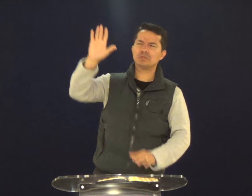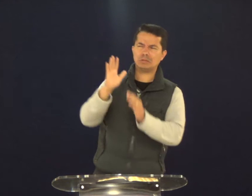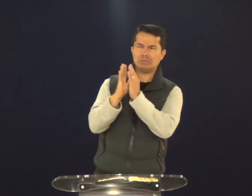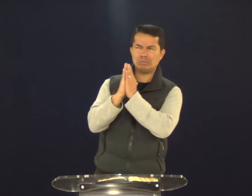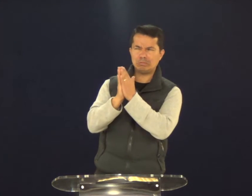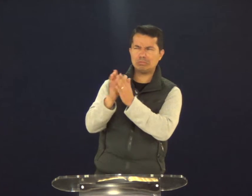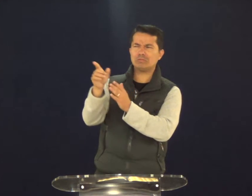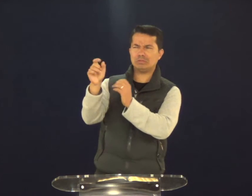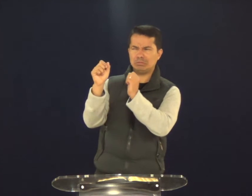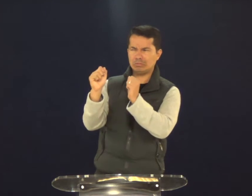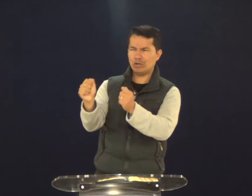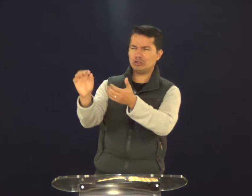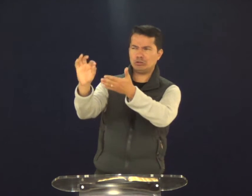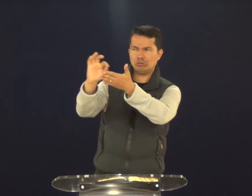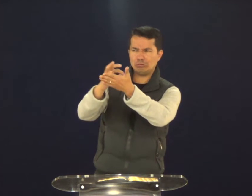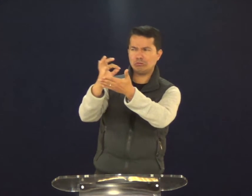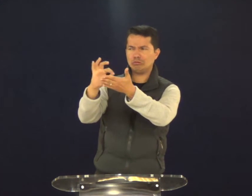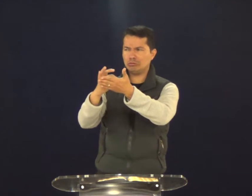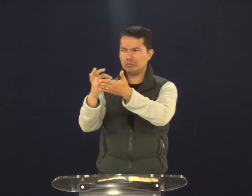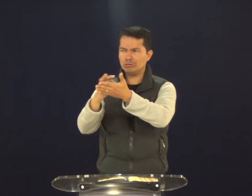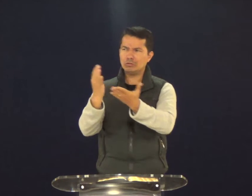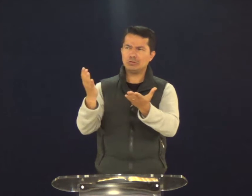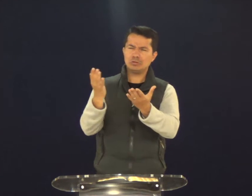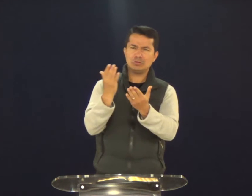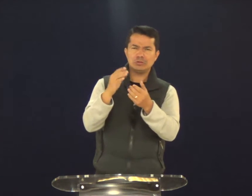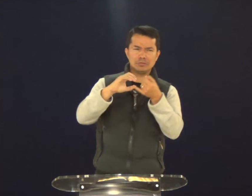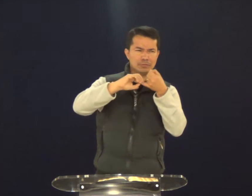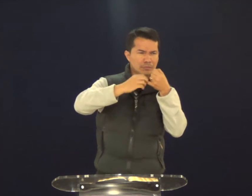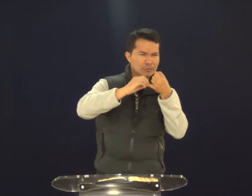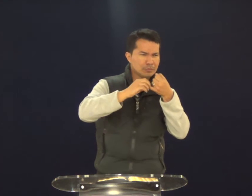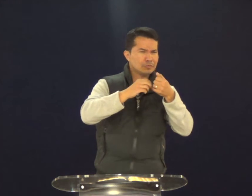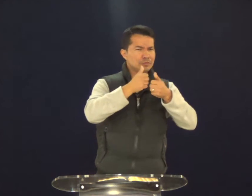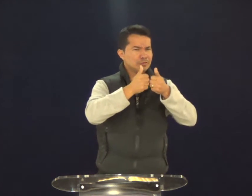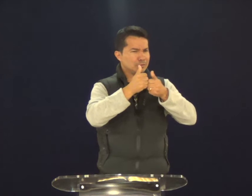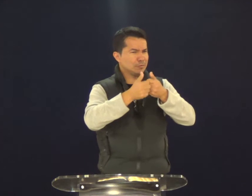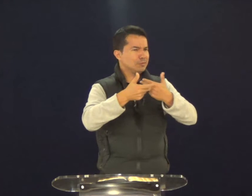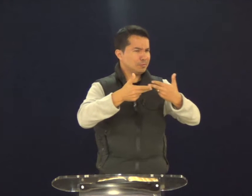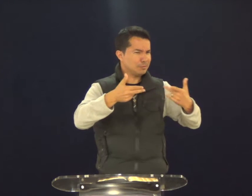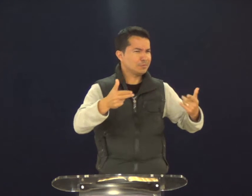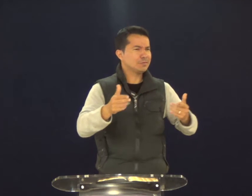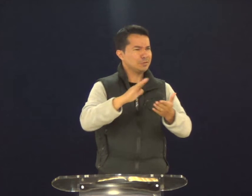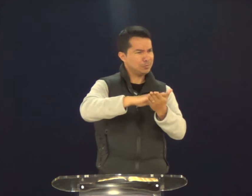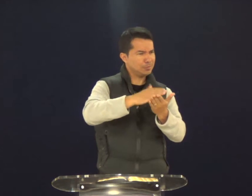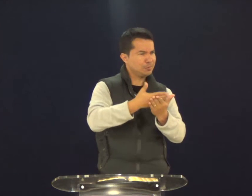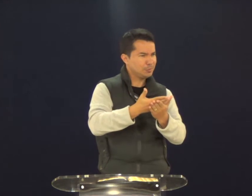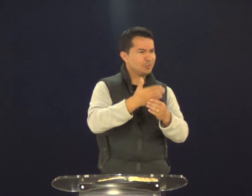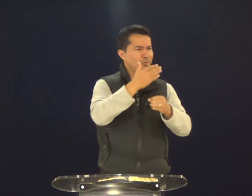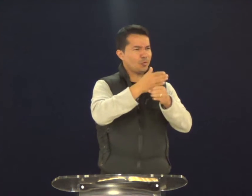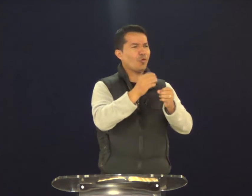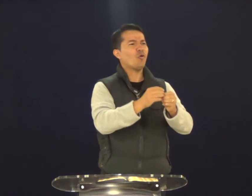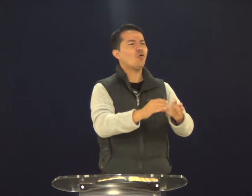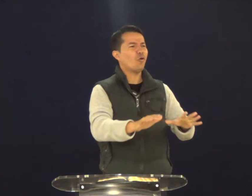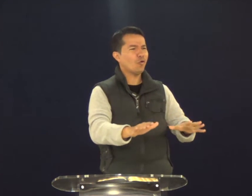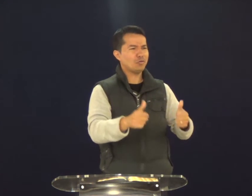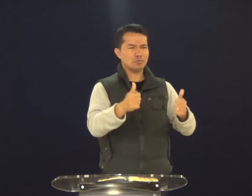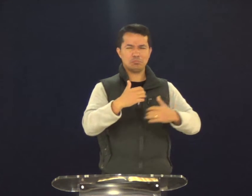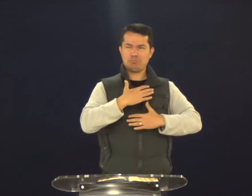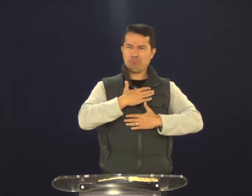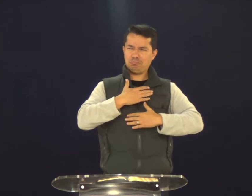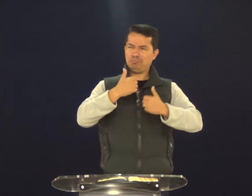restaurante, falo, por favor, você pode anotar o meu pedido? Quero feijão, arroz, alguma coisa ali, vou pedindo,